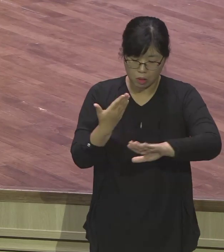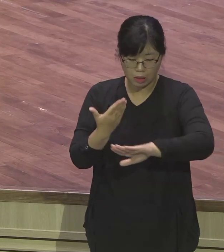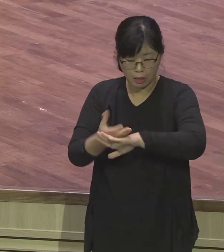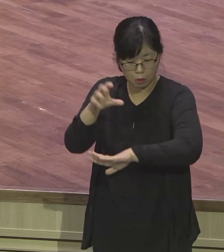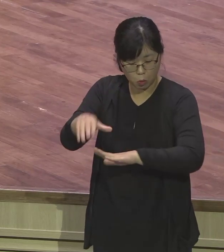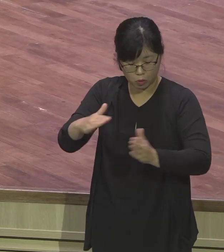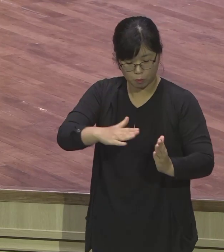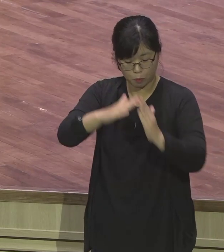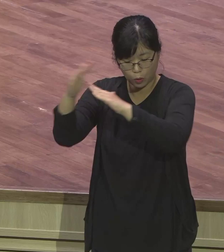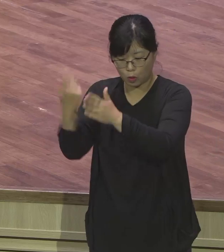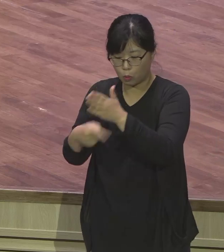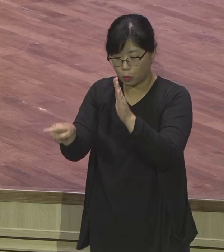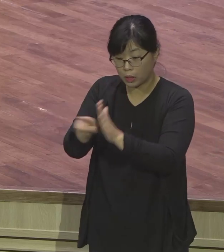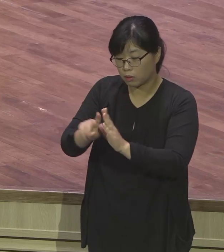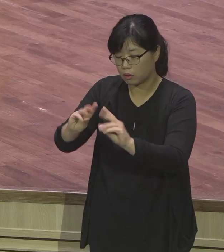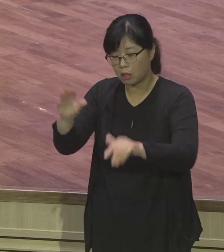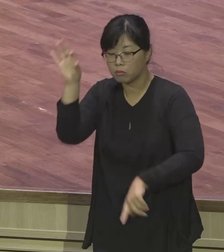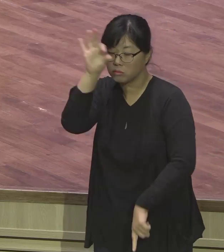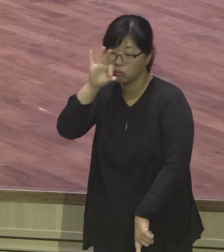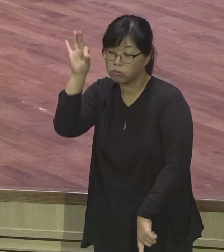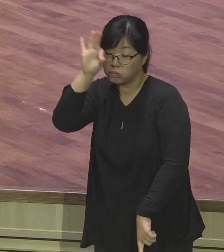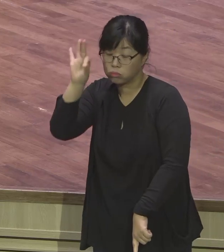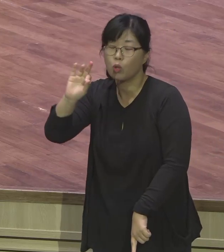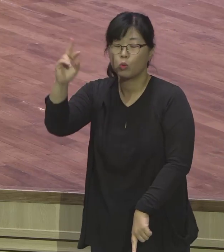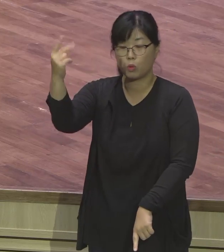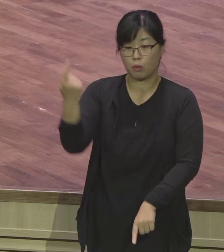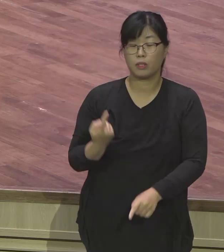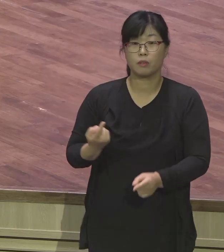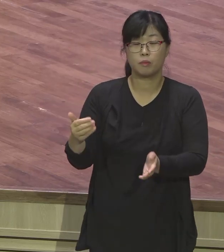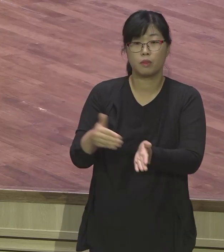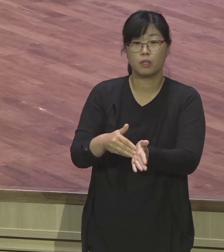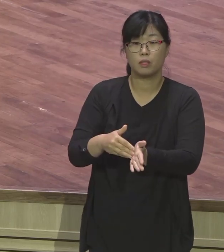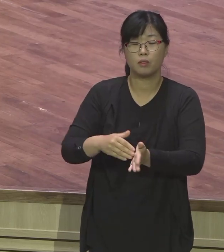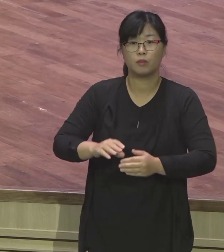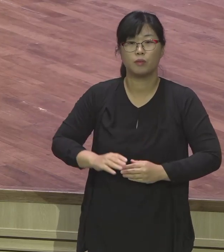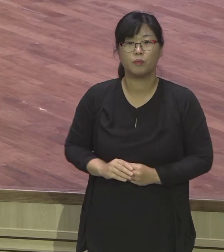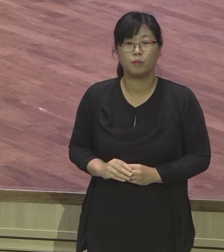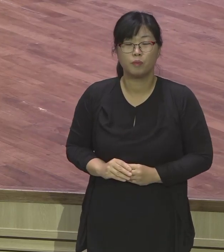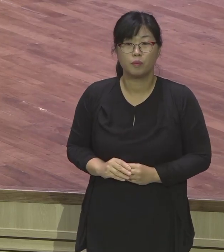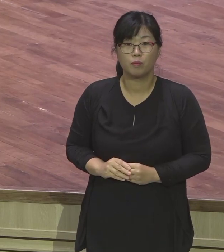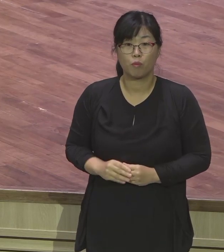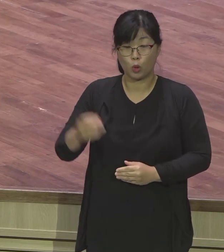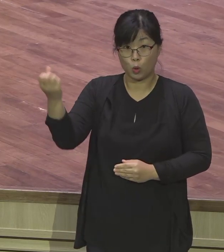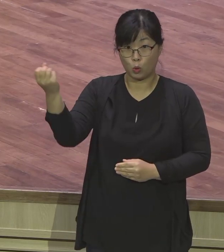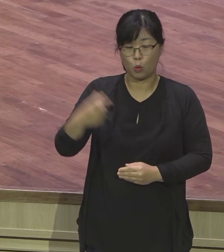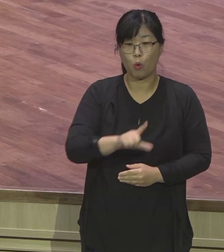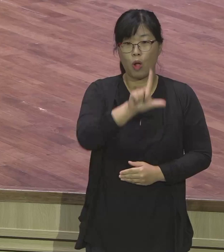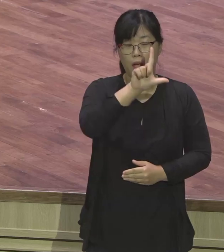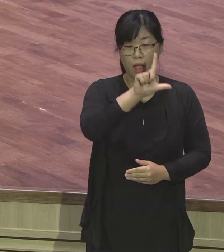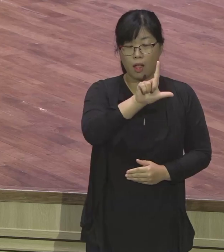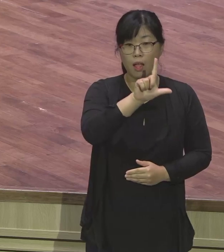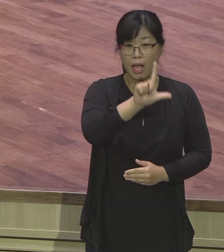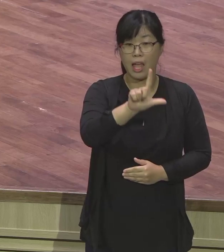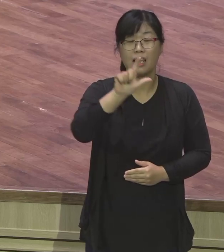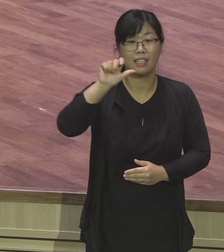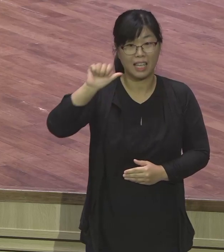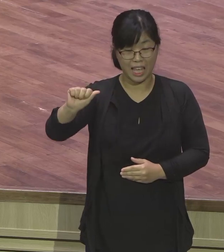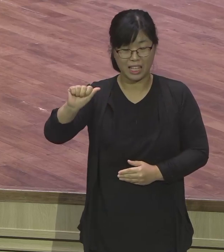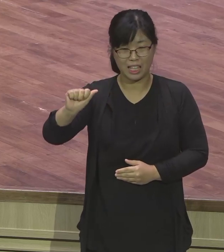그리고 LA 목사님들이 좀 이렇게 특별히 좀 따로 모여서, 좀 해달라고 해서 모임을